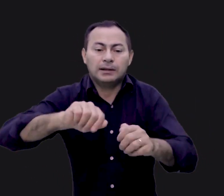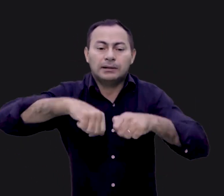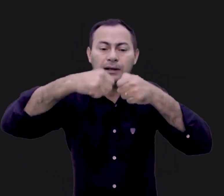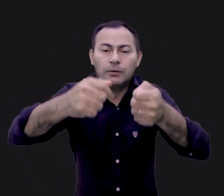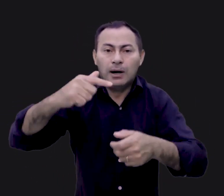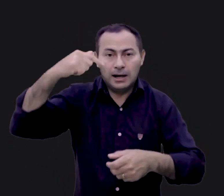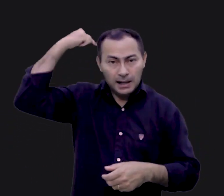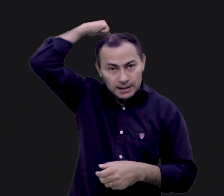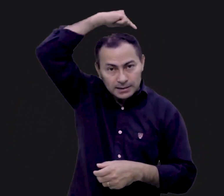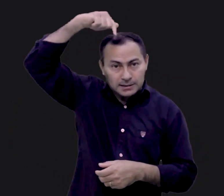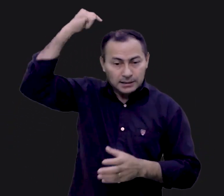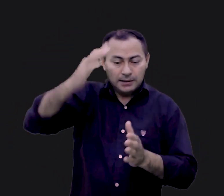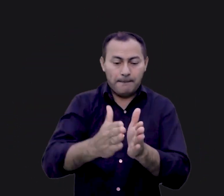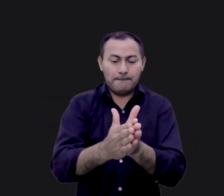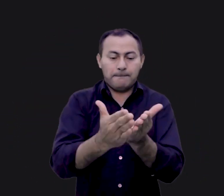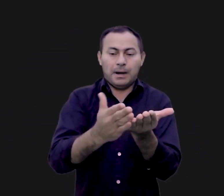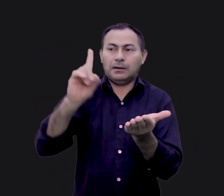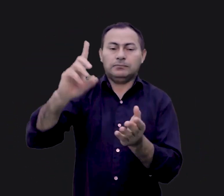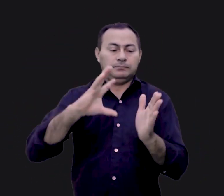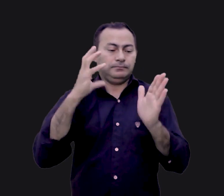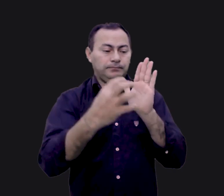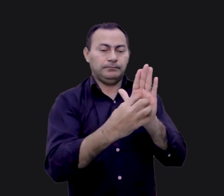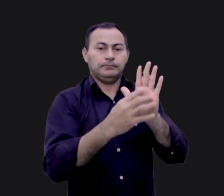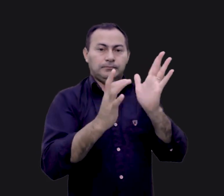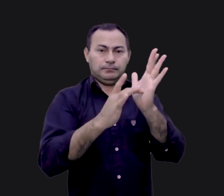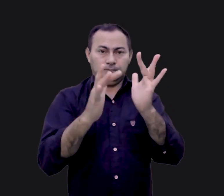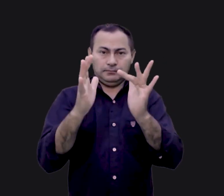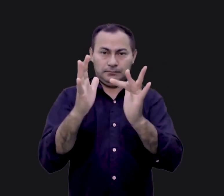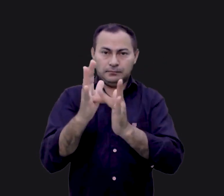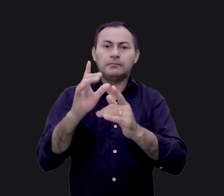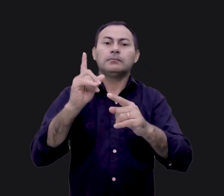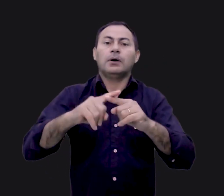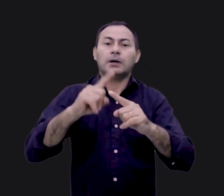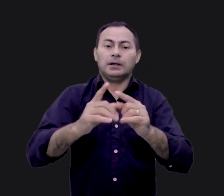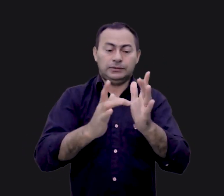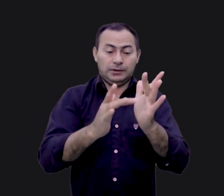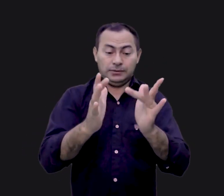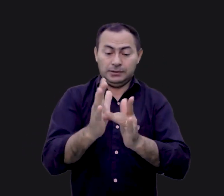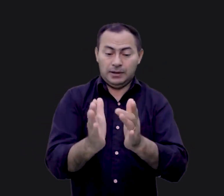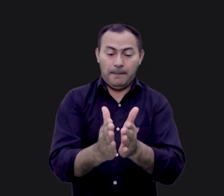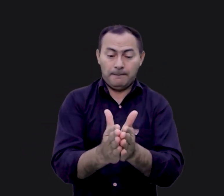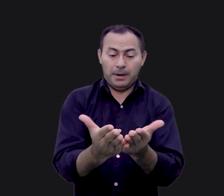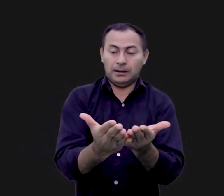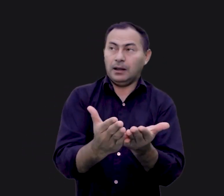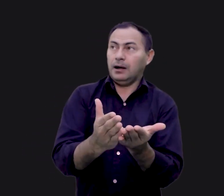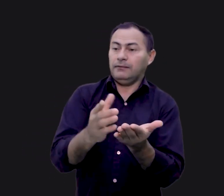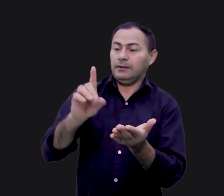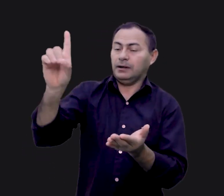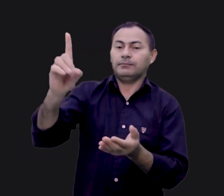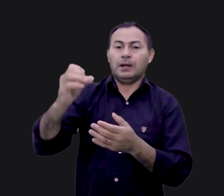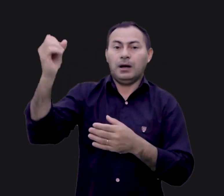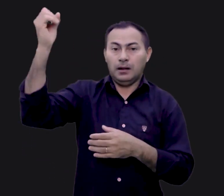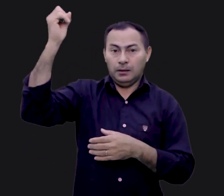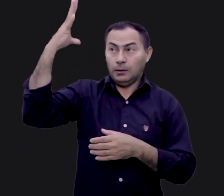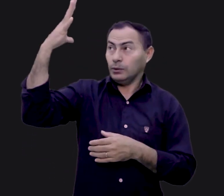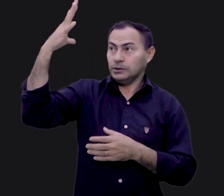a sua santa palavra. Esse também é um símbolo de Jesus, porque Jesus é a palavra, é a luz do mundo. E